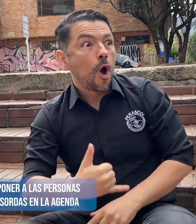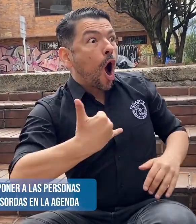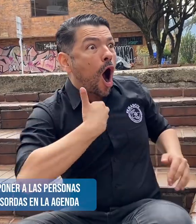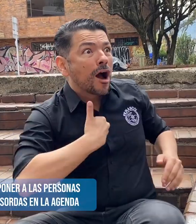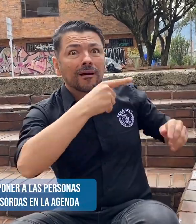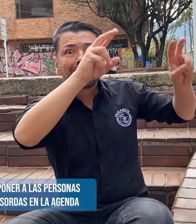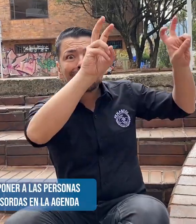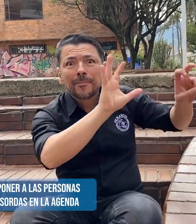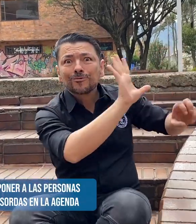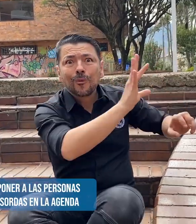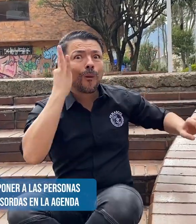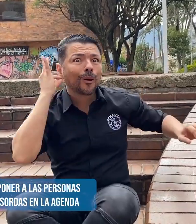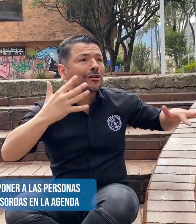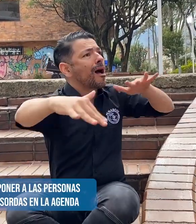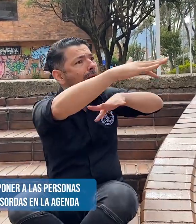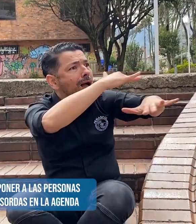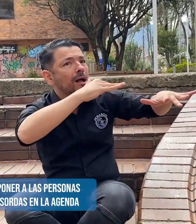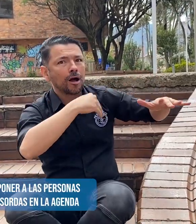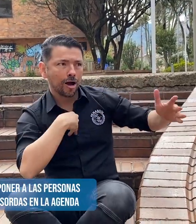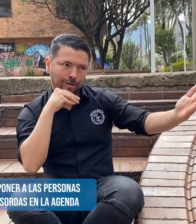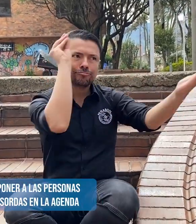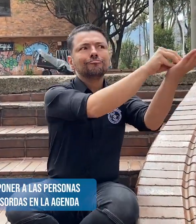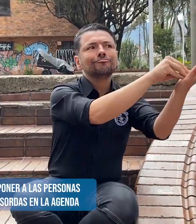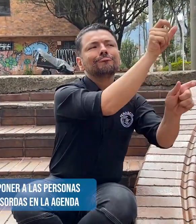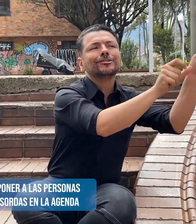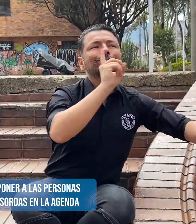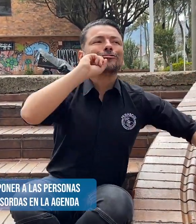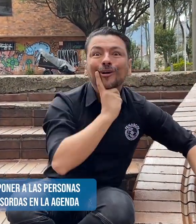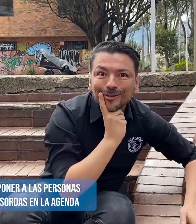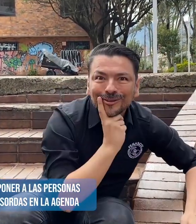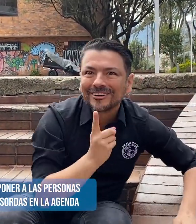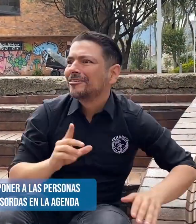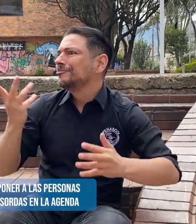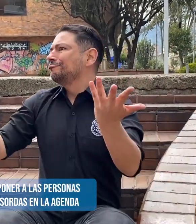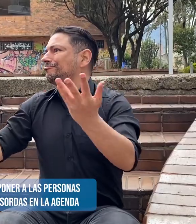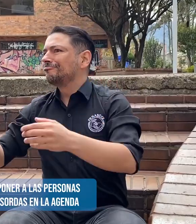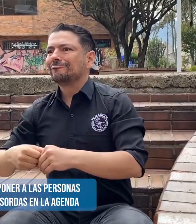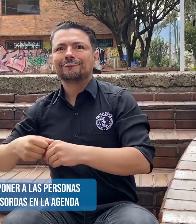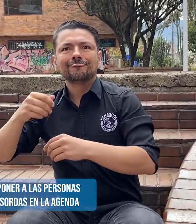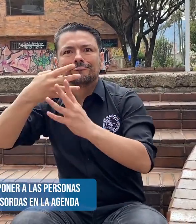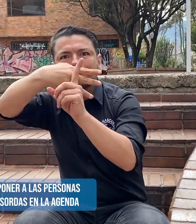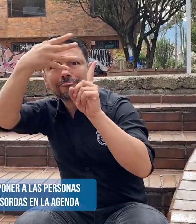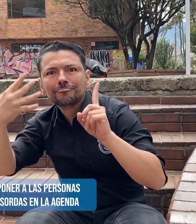LGBTIQ+, entre otros, para que participen activamente de estos espacios.